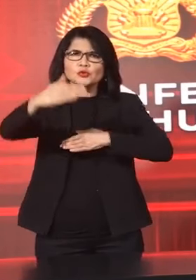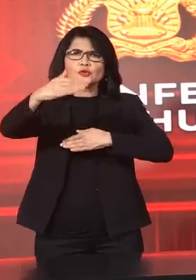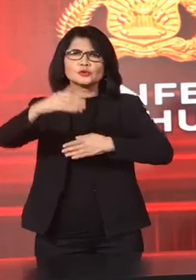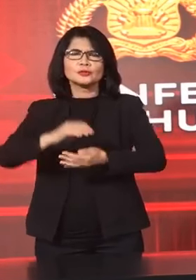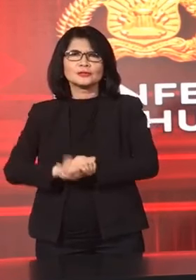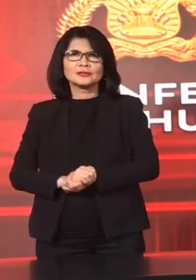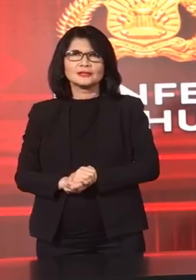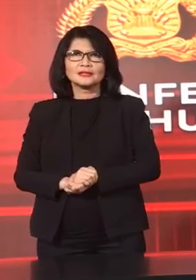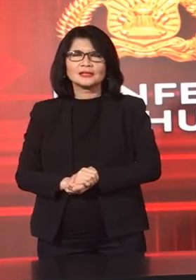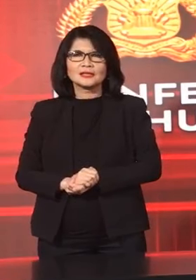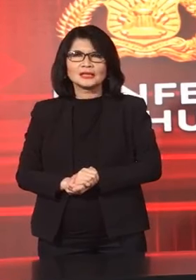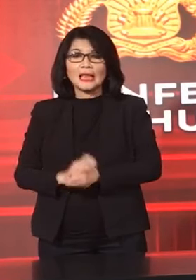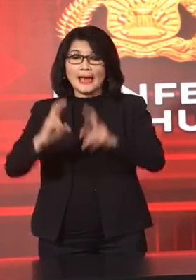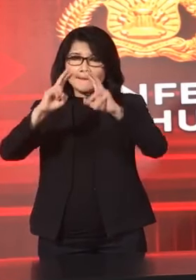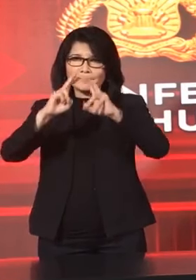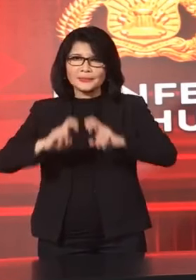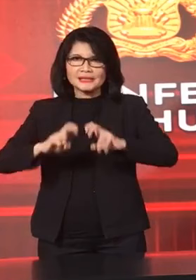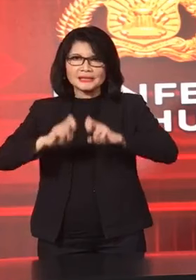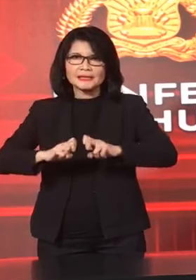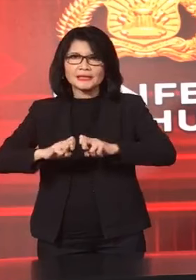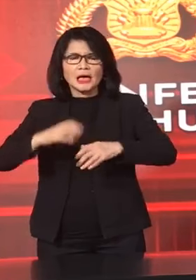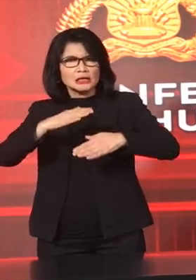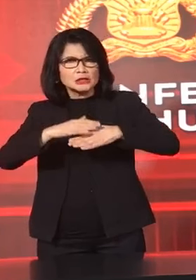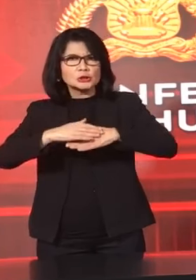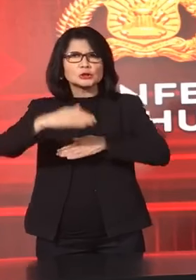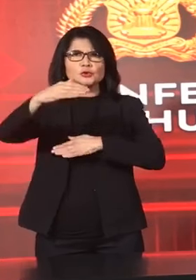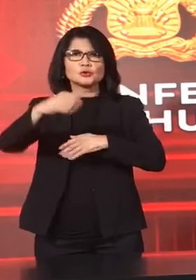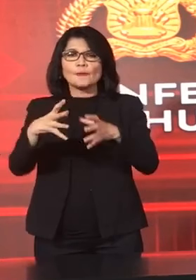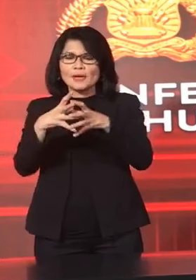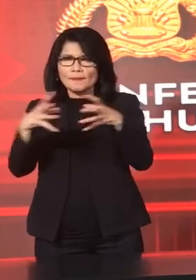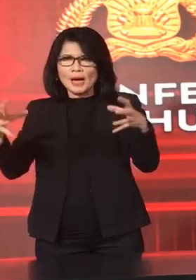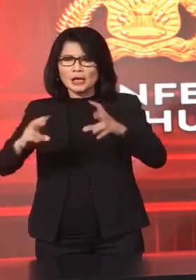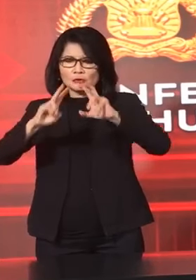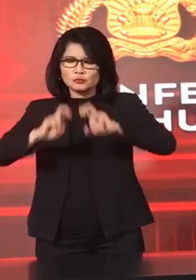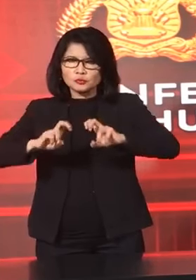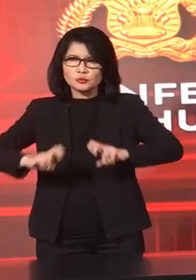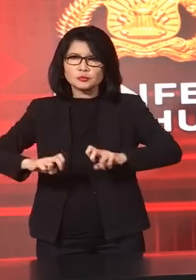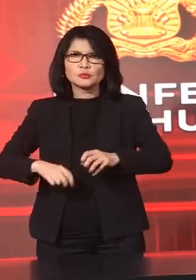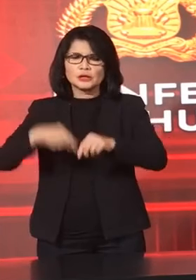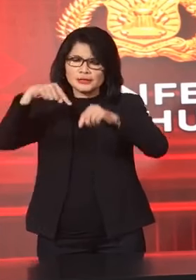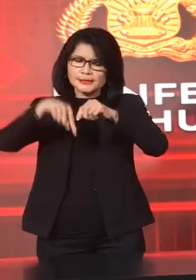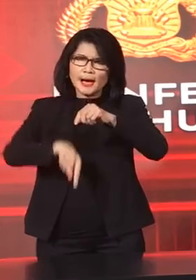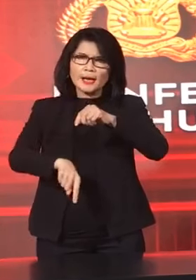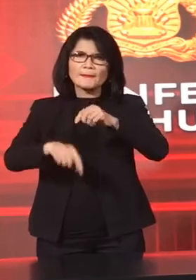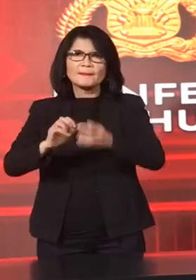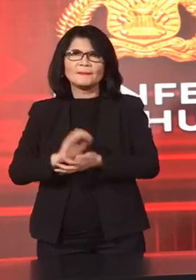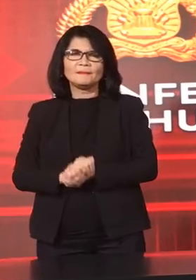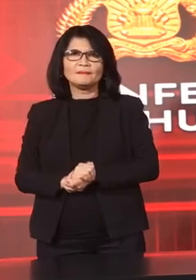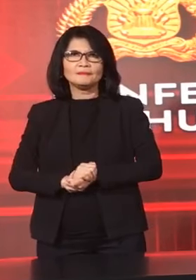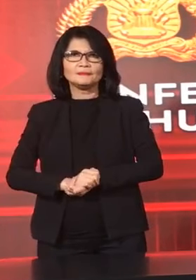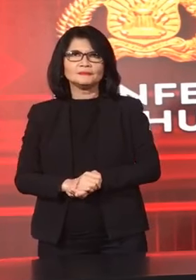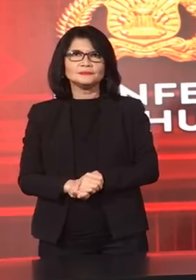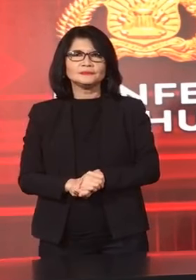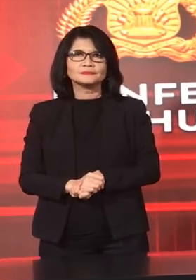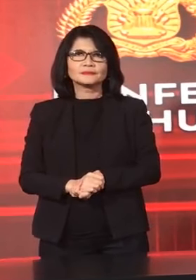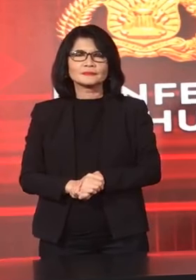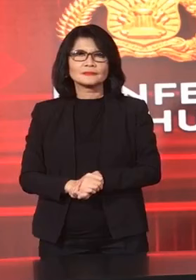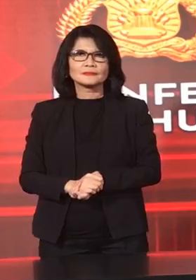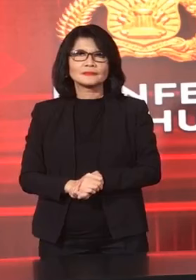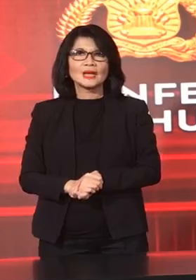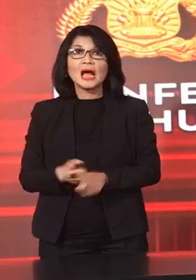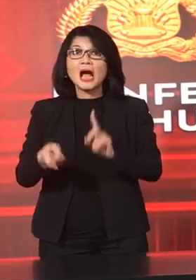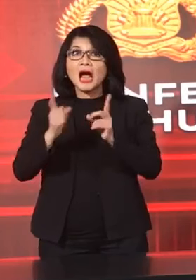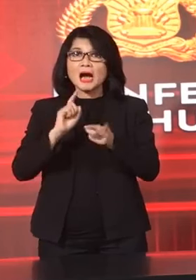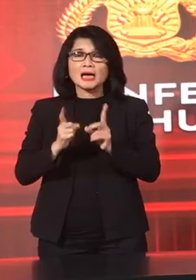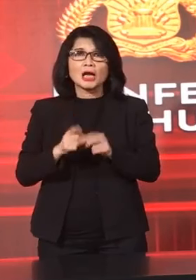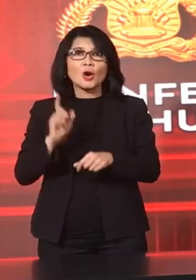Penyidik Direkturat Tindak Bidan Eksus Tentunya Nanti akan Mengembangkan Mengembangkan Kasus ini Tentunya